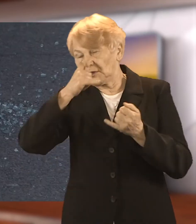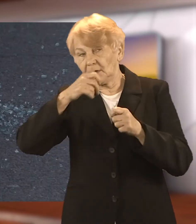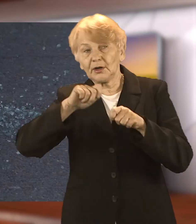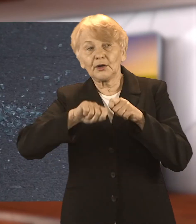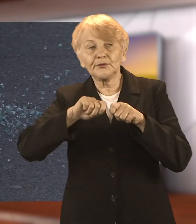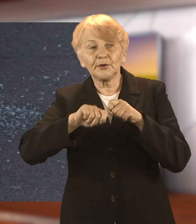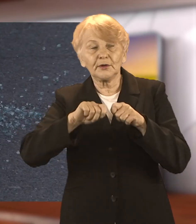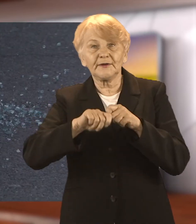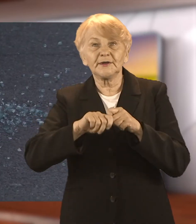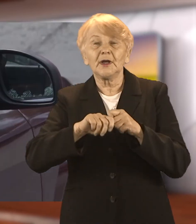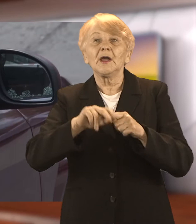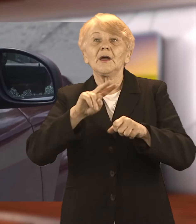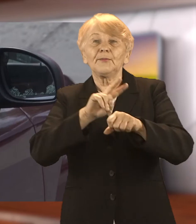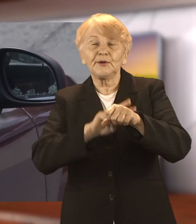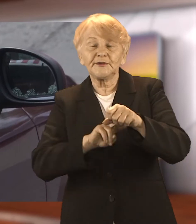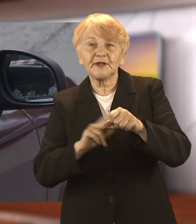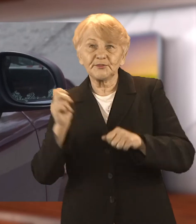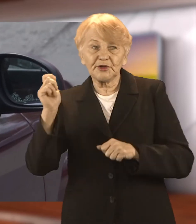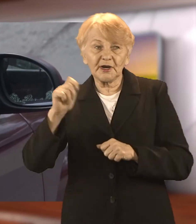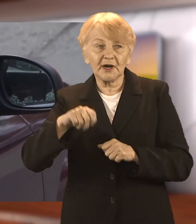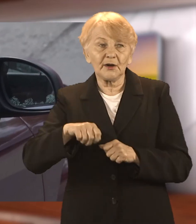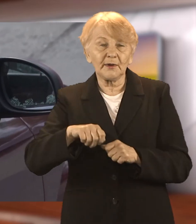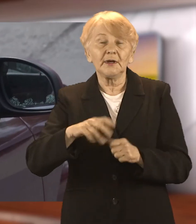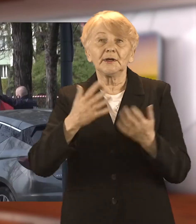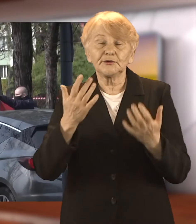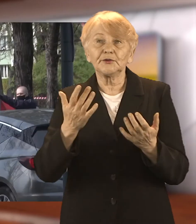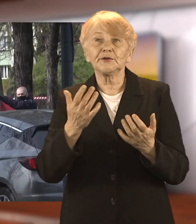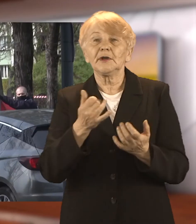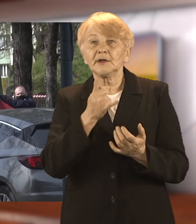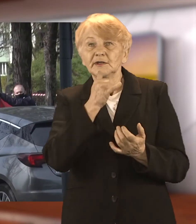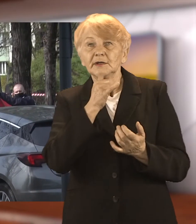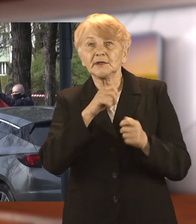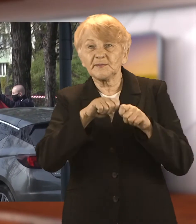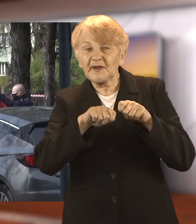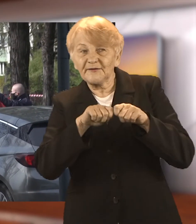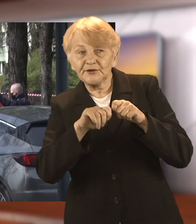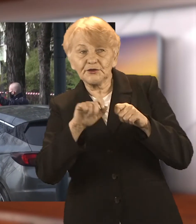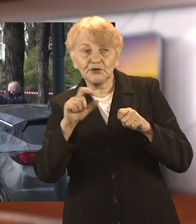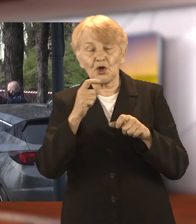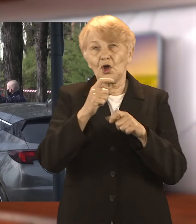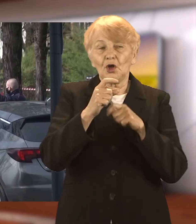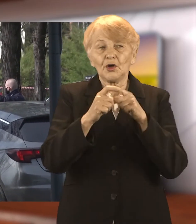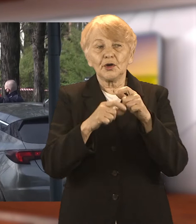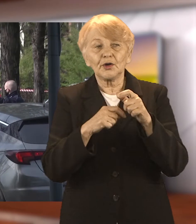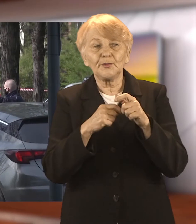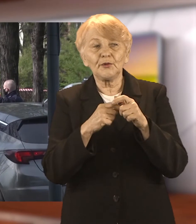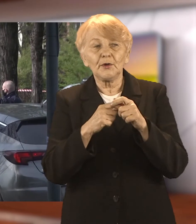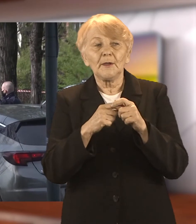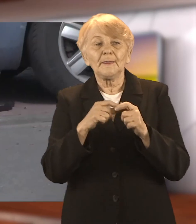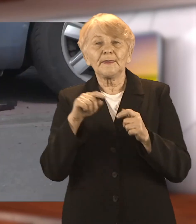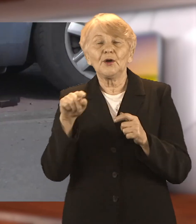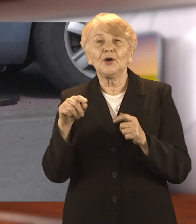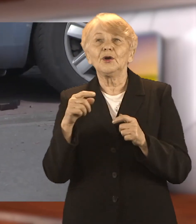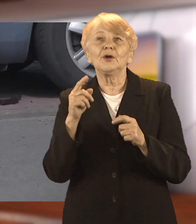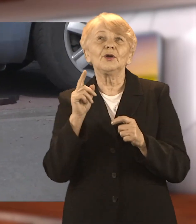Funkcjonariusz doznał poważnych obrażeń. Był reanimowany najpierw przez innych policjantów, a następnie przez zespół medyczny.